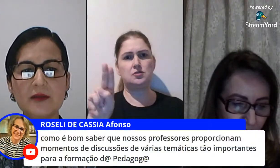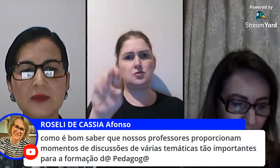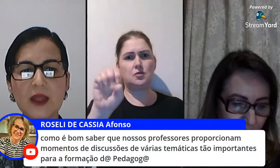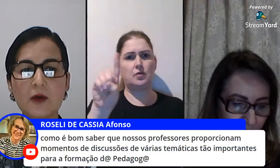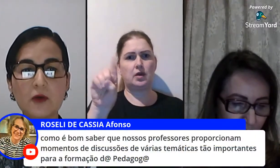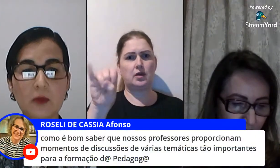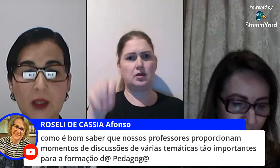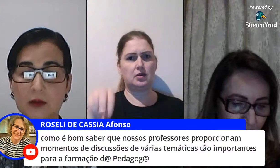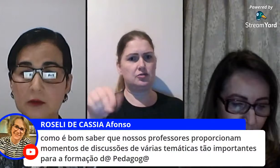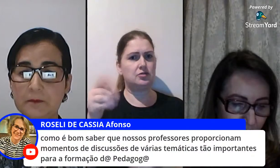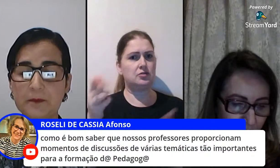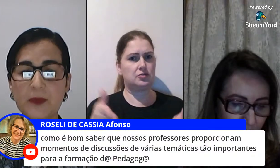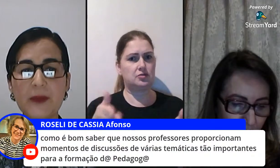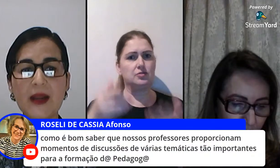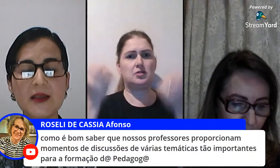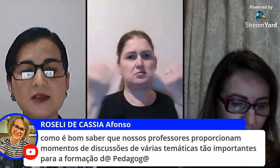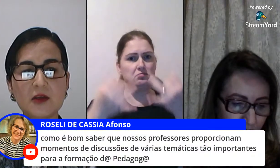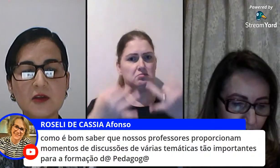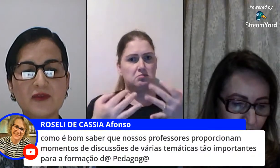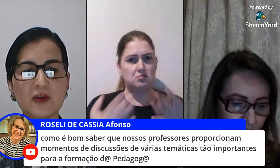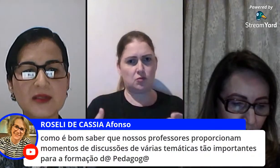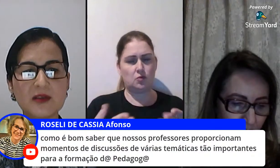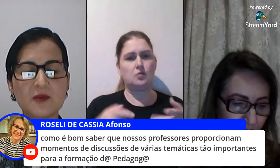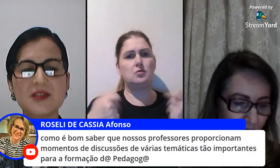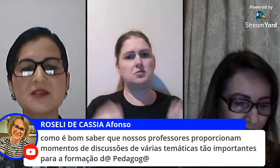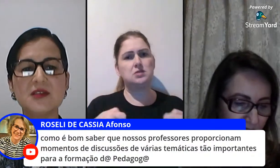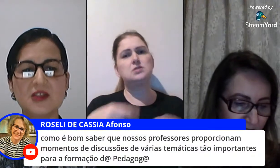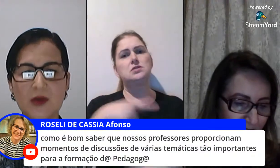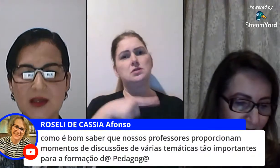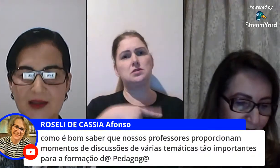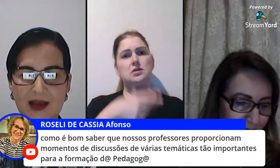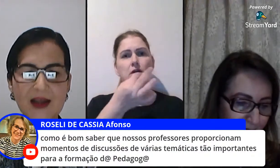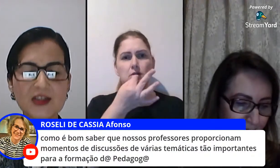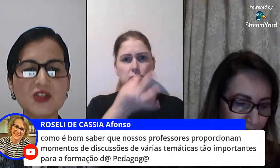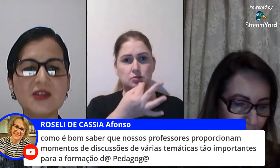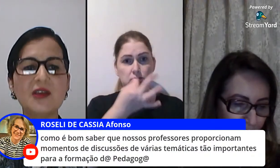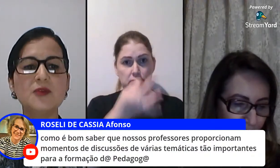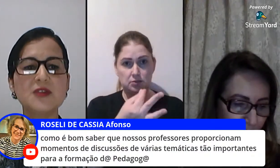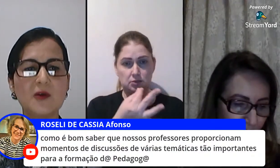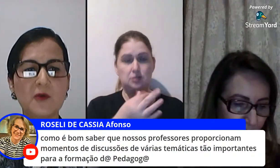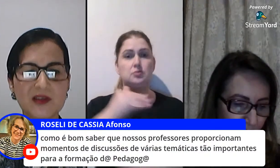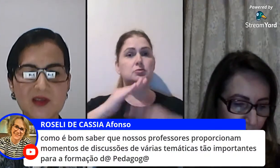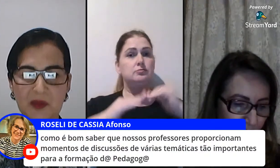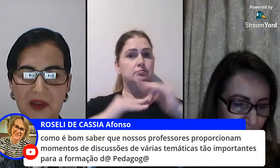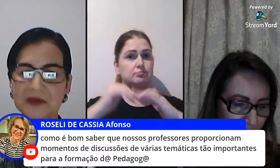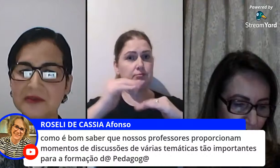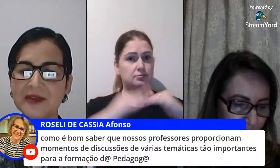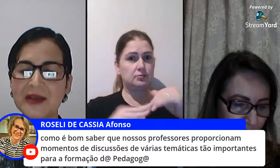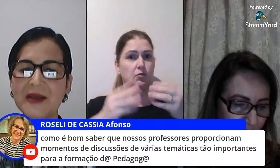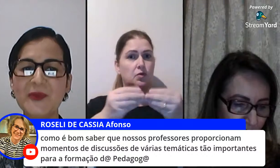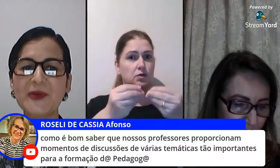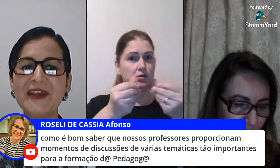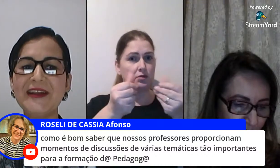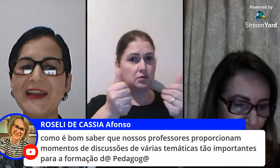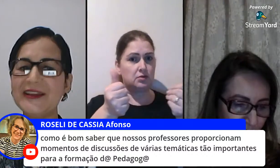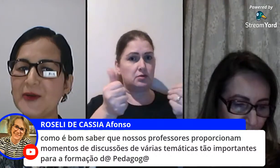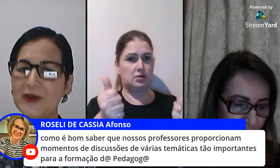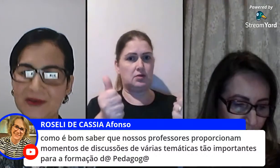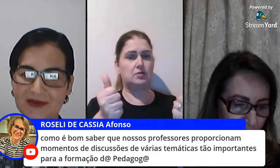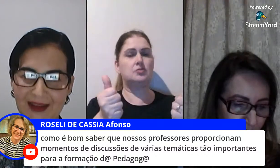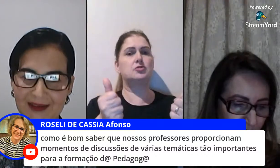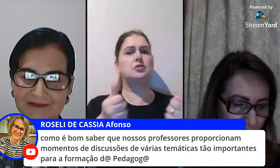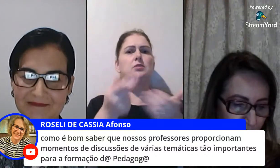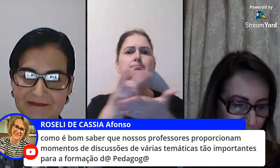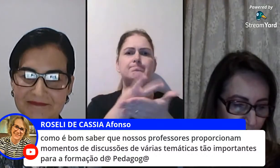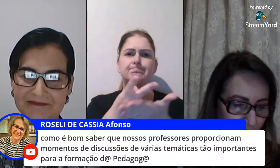precisa ter argumento pra isso a nossa formação precisa ser de qualidade a gente tem que buscar o conhecimento porque ninguém